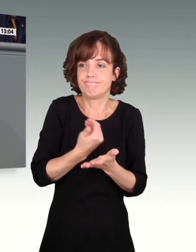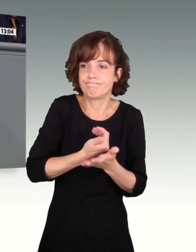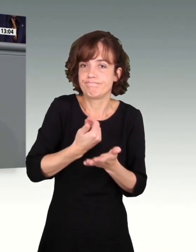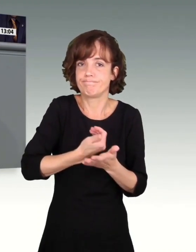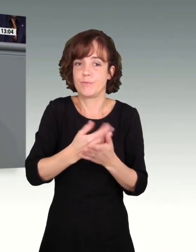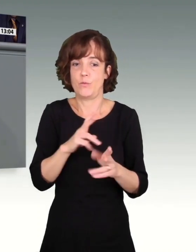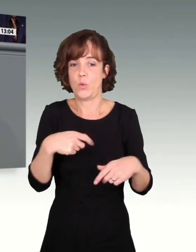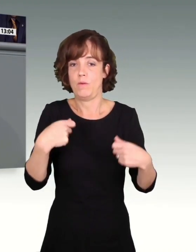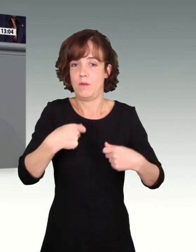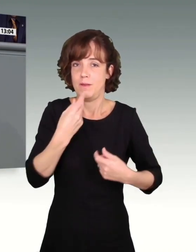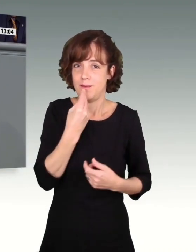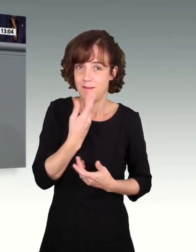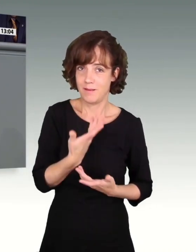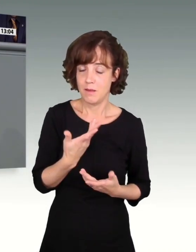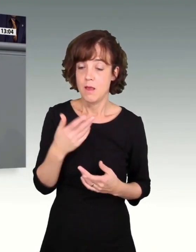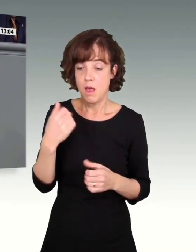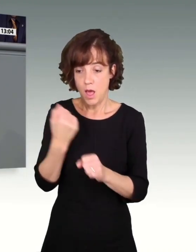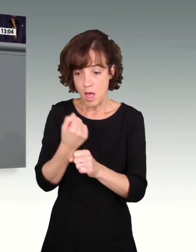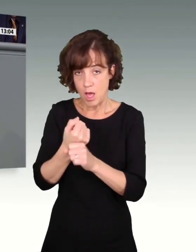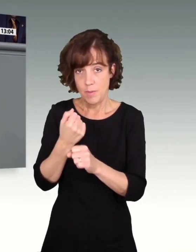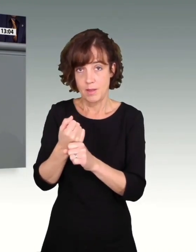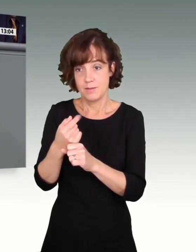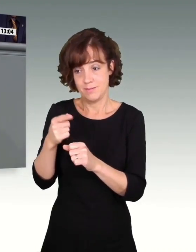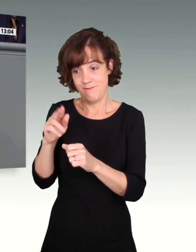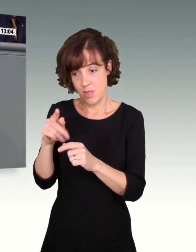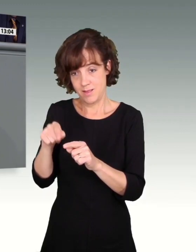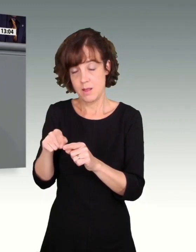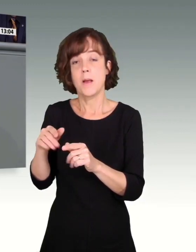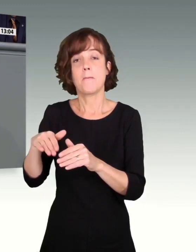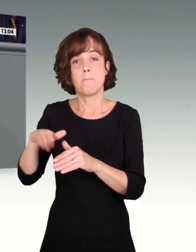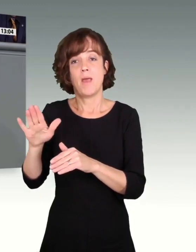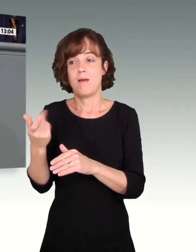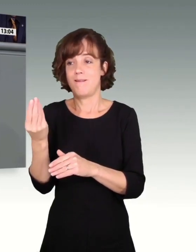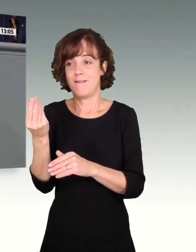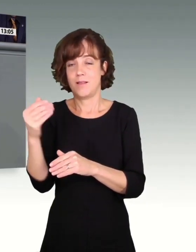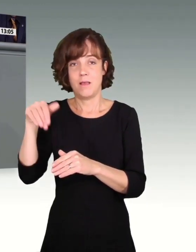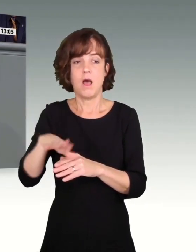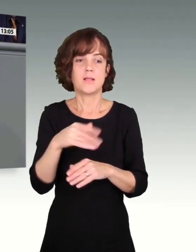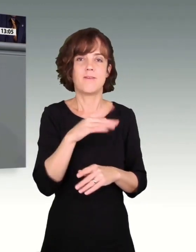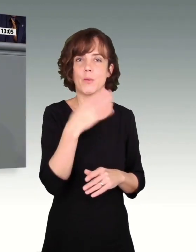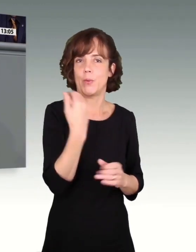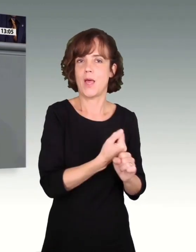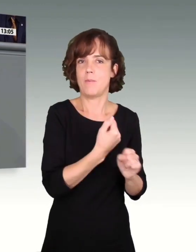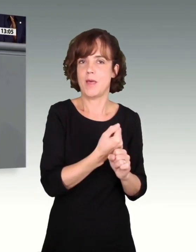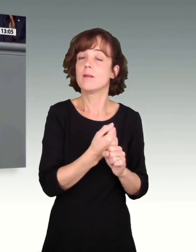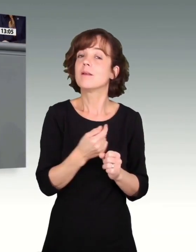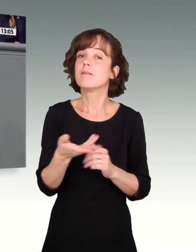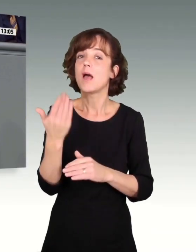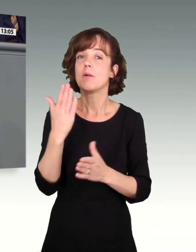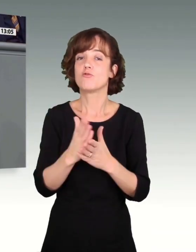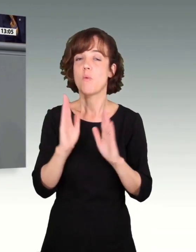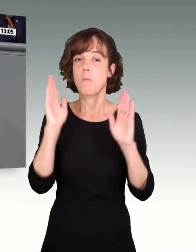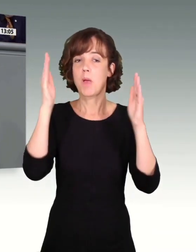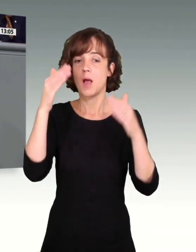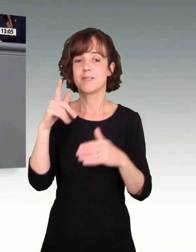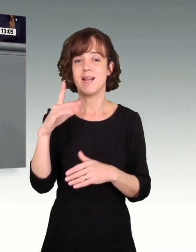arbeitet, hat mehr als derjenige, der nicht arbeitet. Denn das hat schon damals Papst